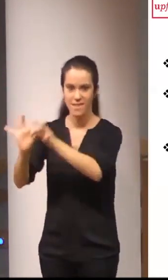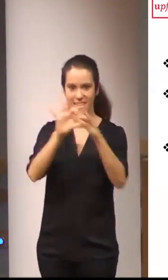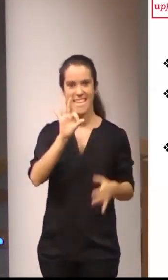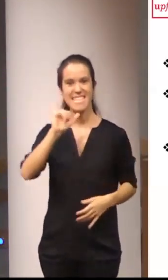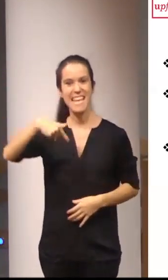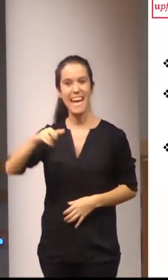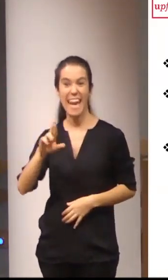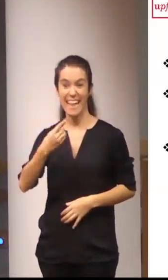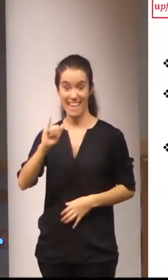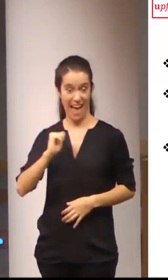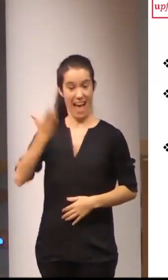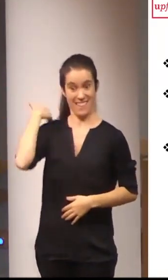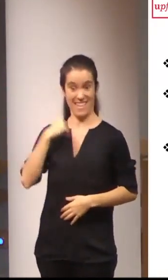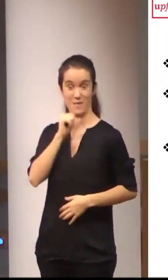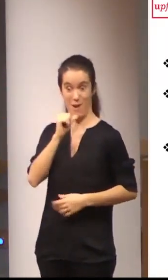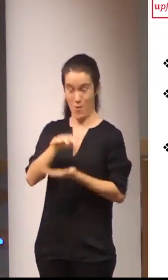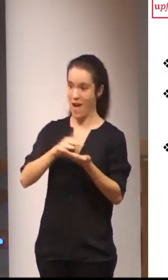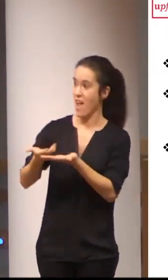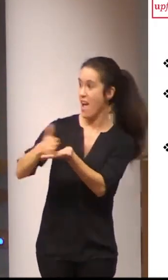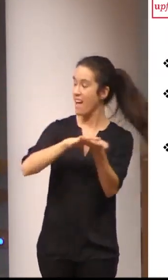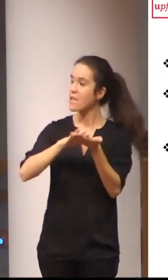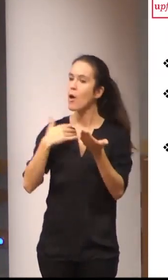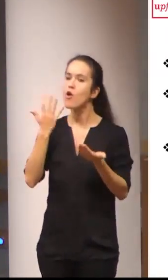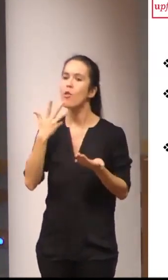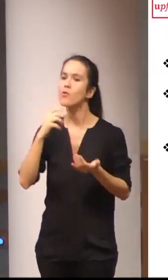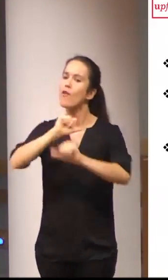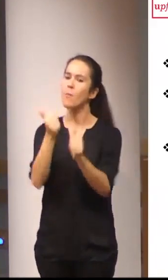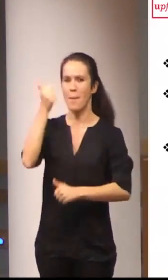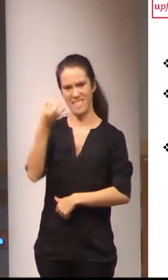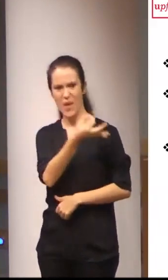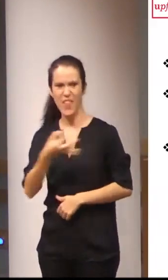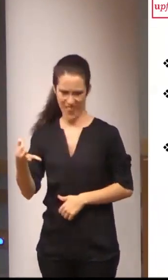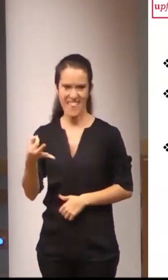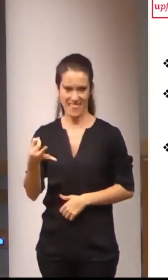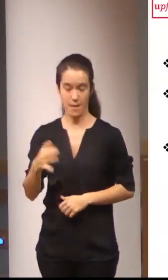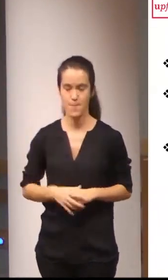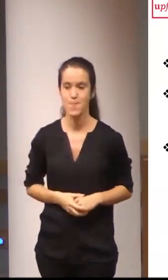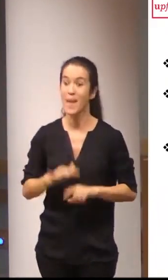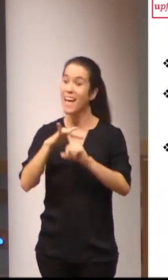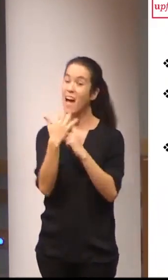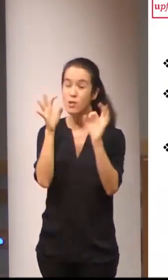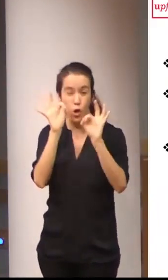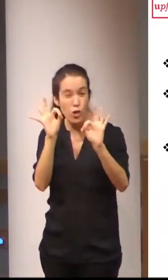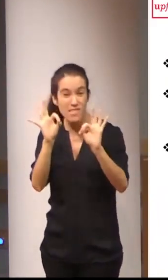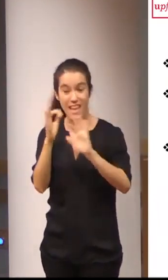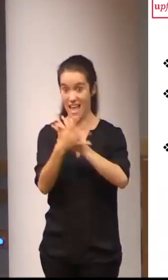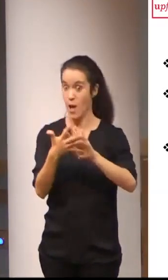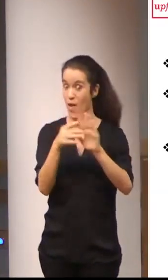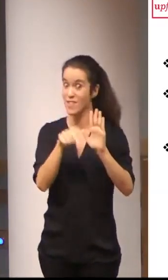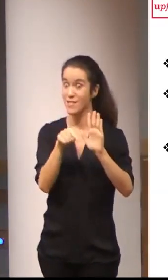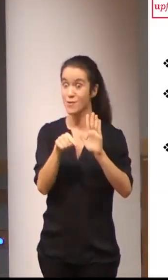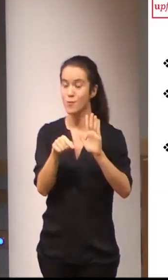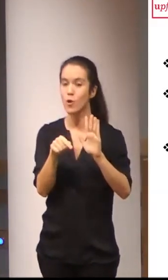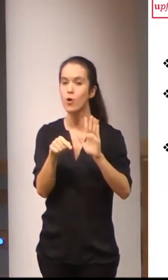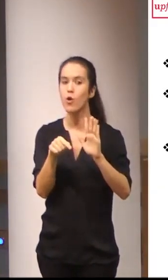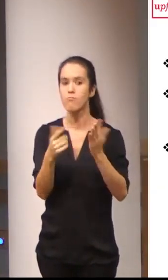interesantes, e dan acceso a un conhecimento de forma eficiente. Para o caso concreto tamén das lenguas de signos, que